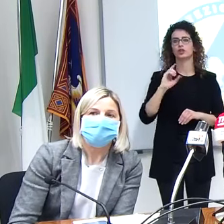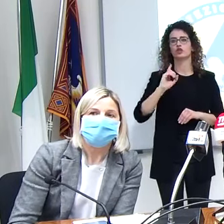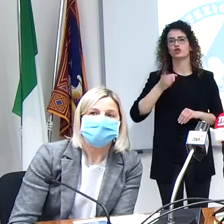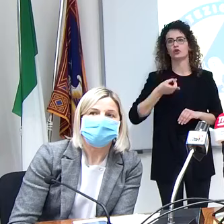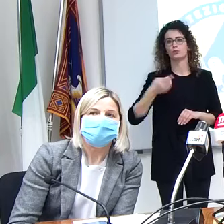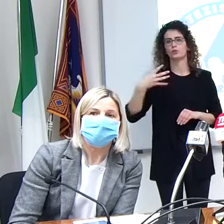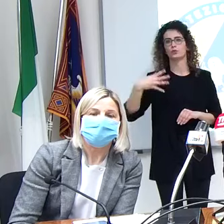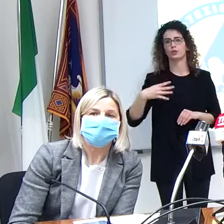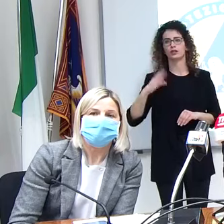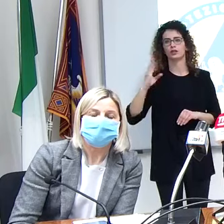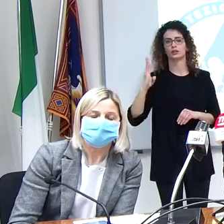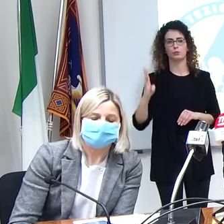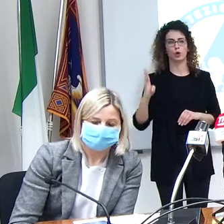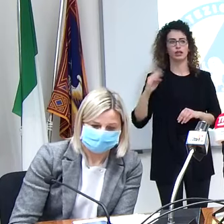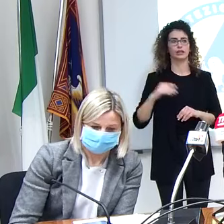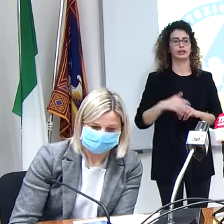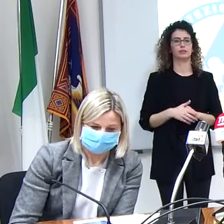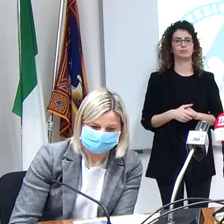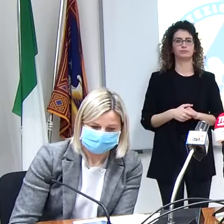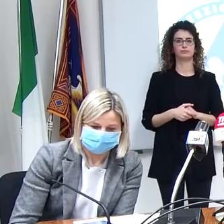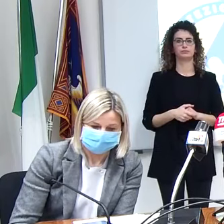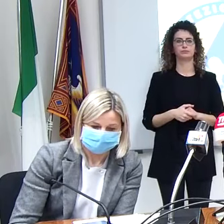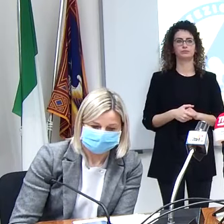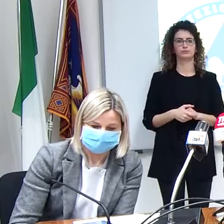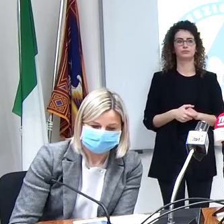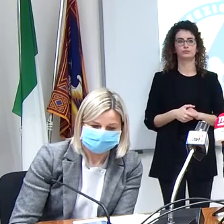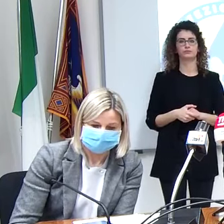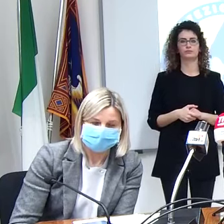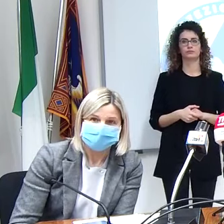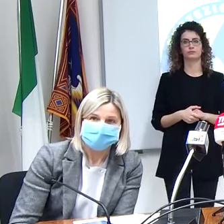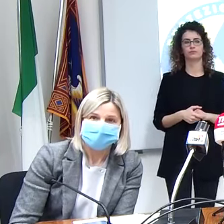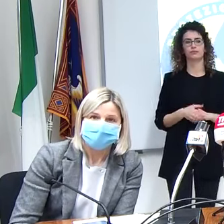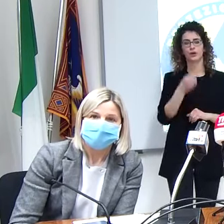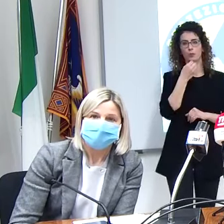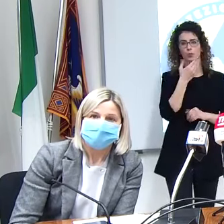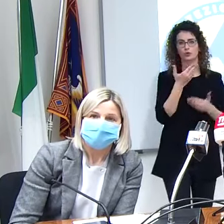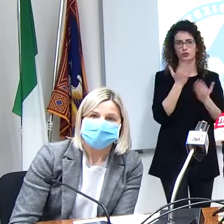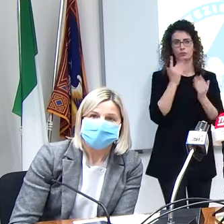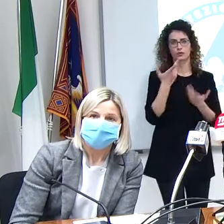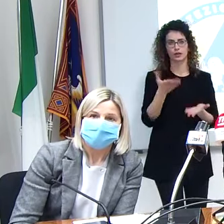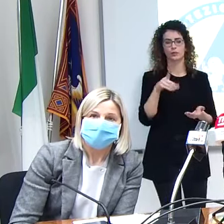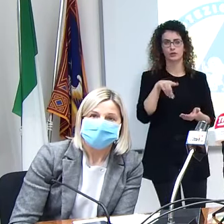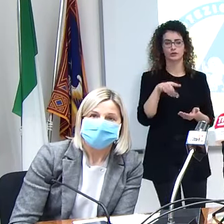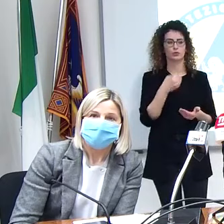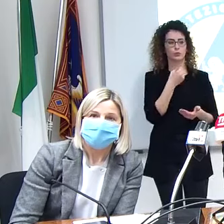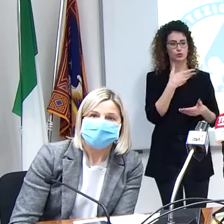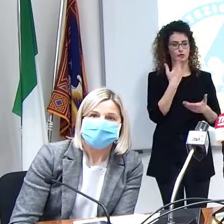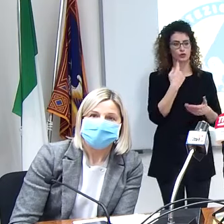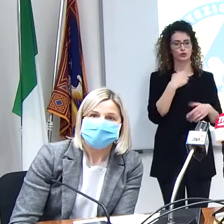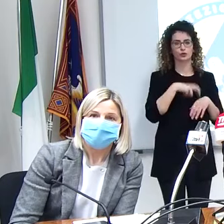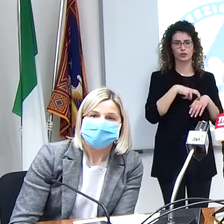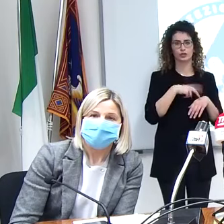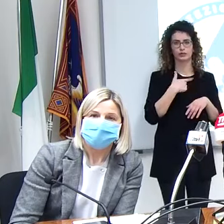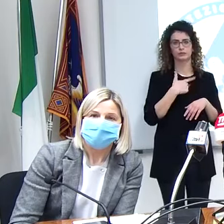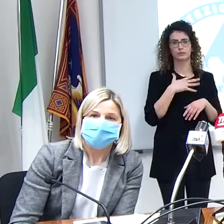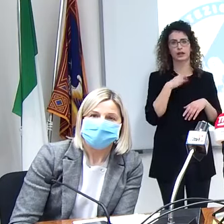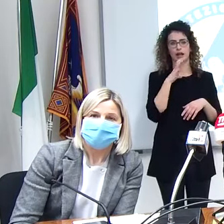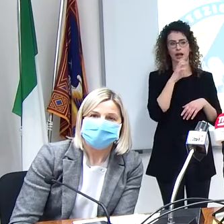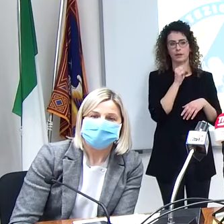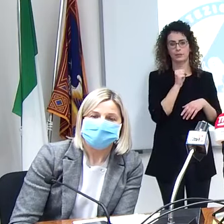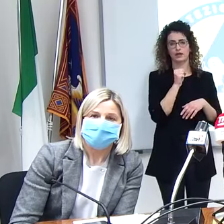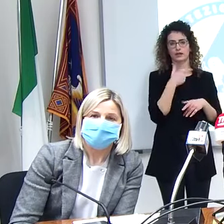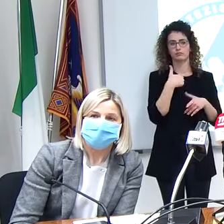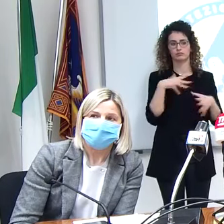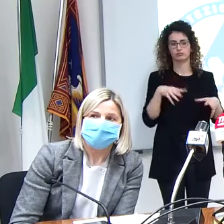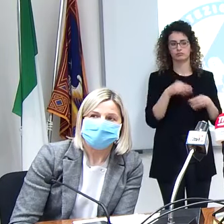Moscati Bonet buongiorno prego prigioni buongiorno dottoressa mi sembra di capire dalla premessa che ha fatto